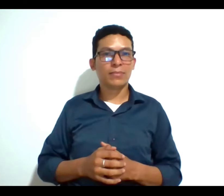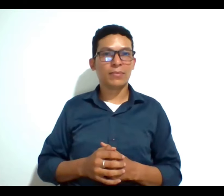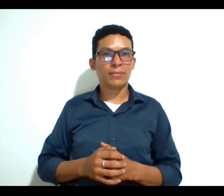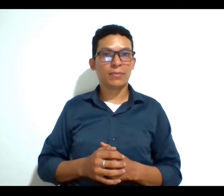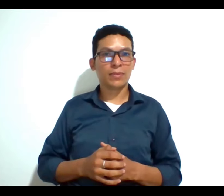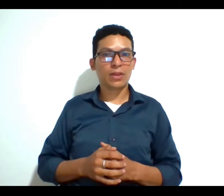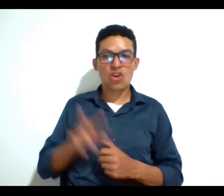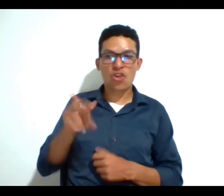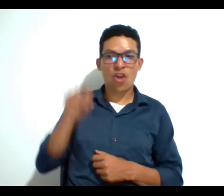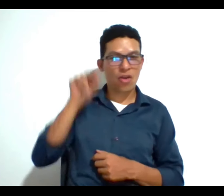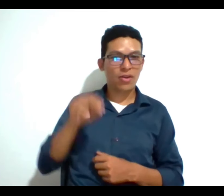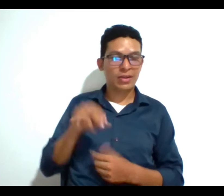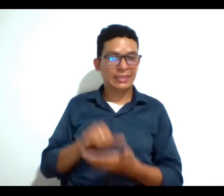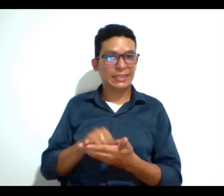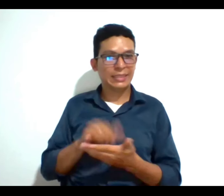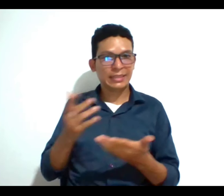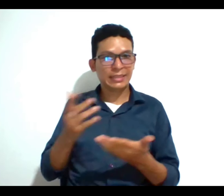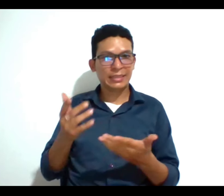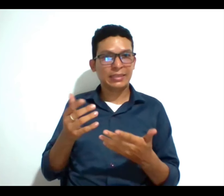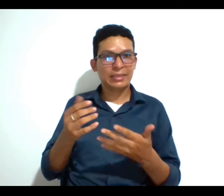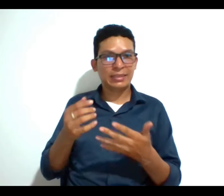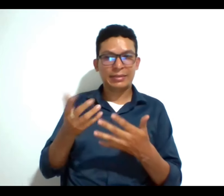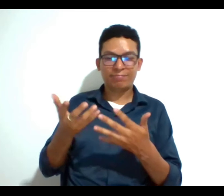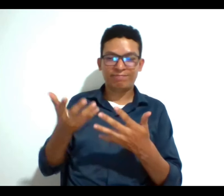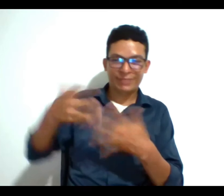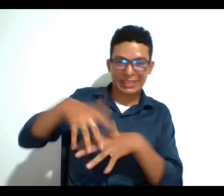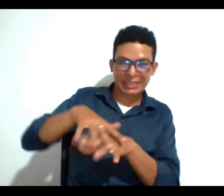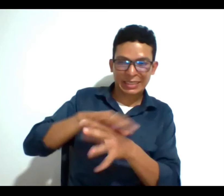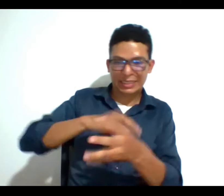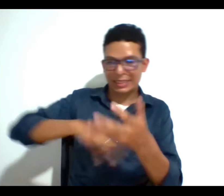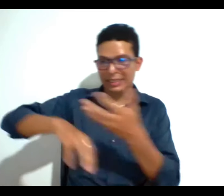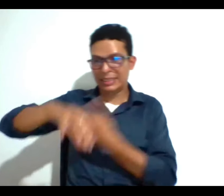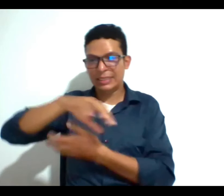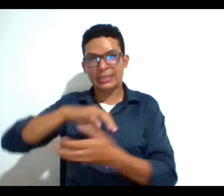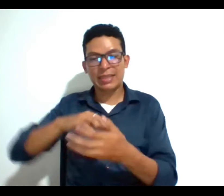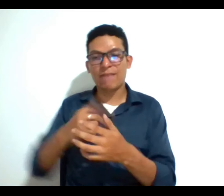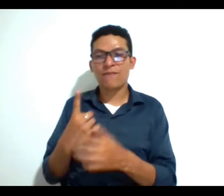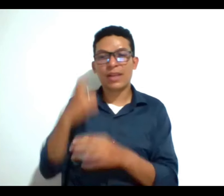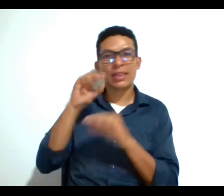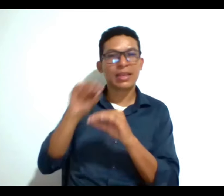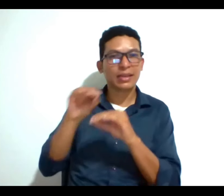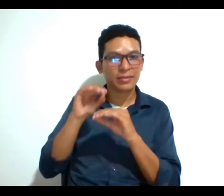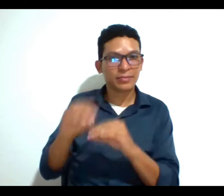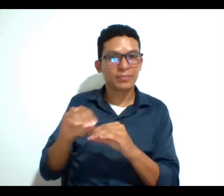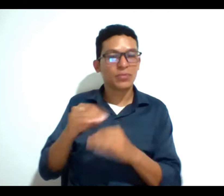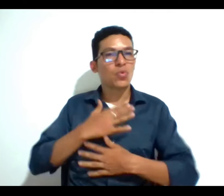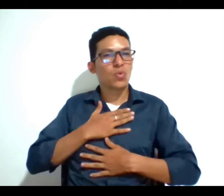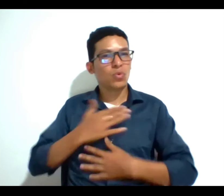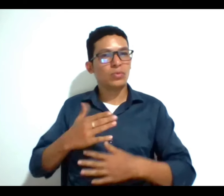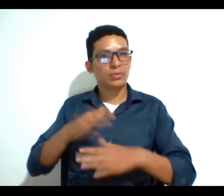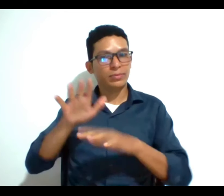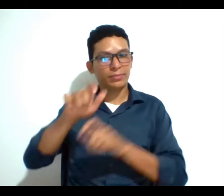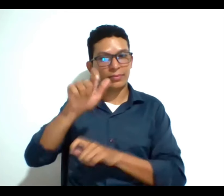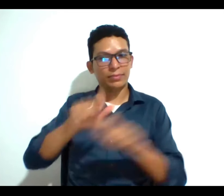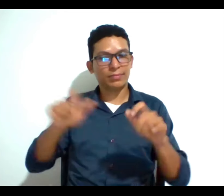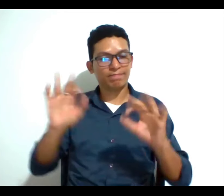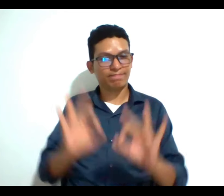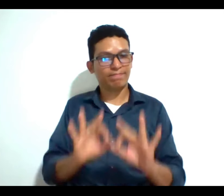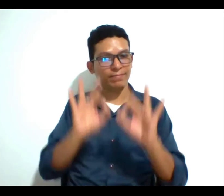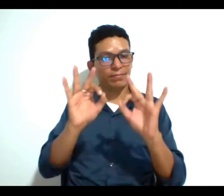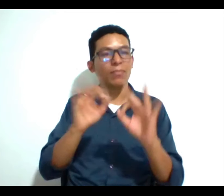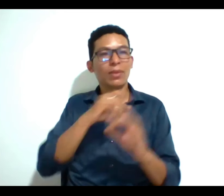negaciones entonces trabas burocráticas falta de capacitación del personal falta de disponibilidad de personal cualificado